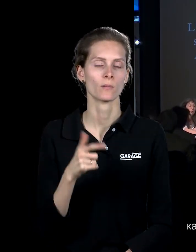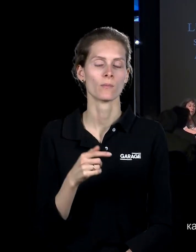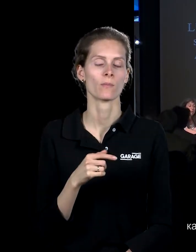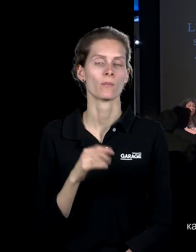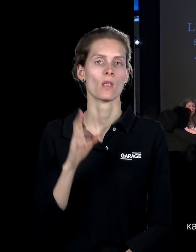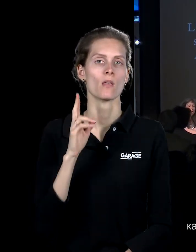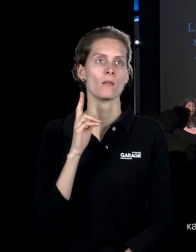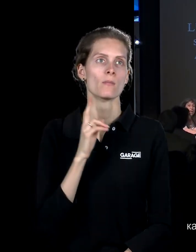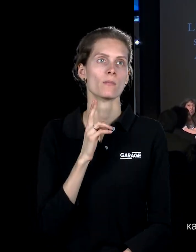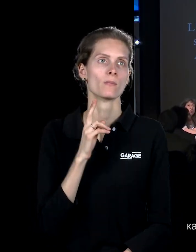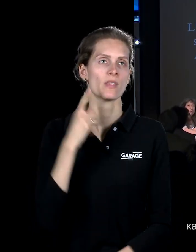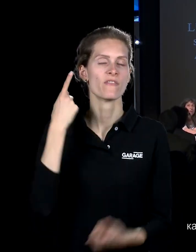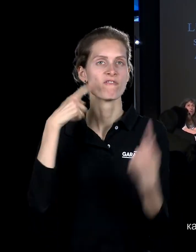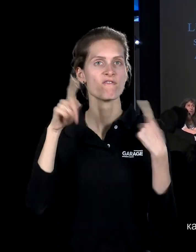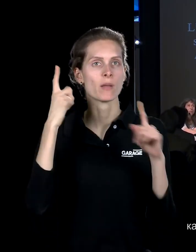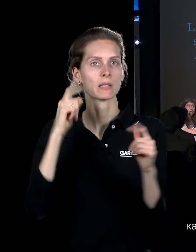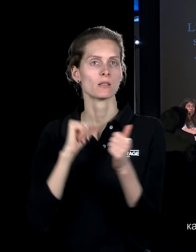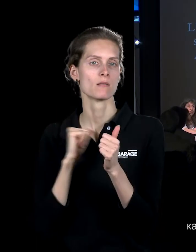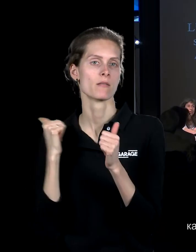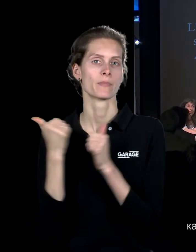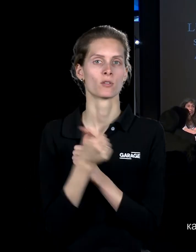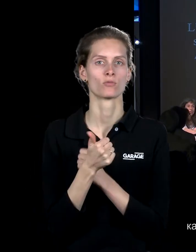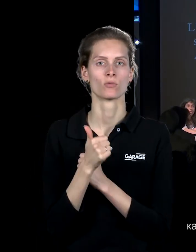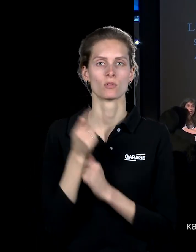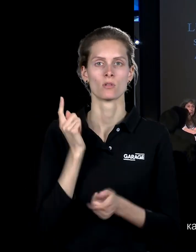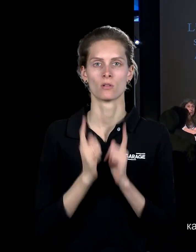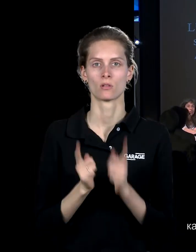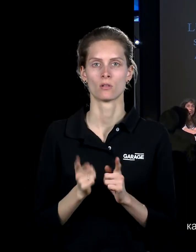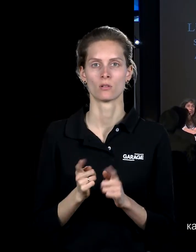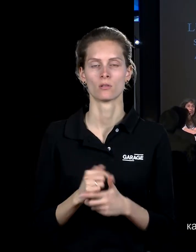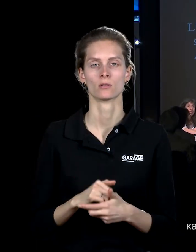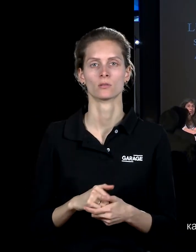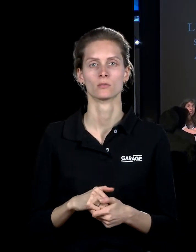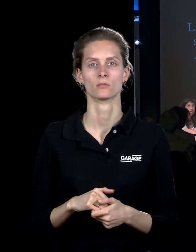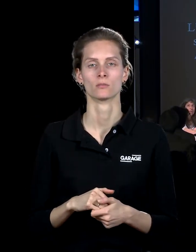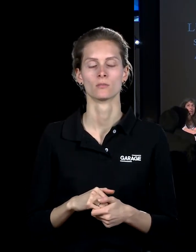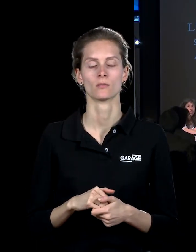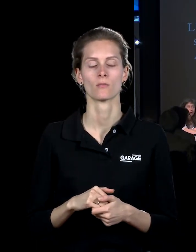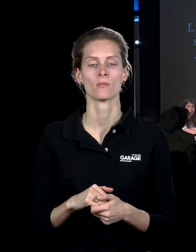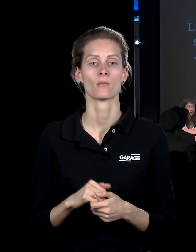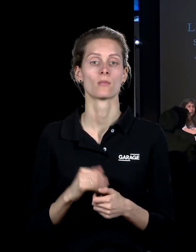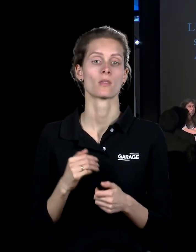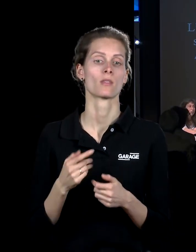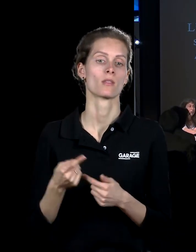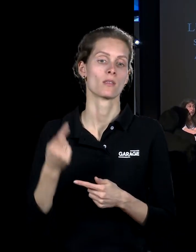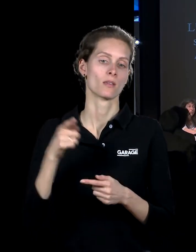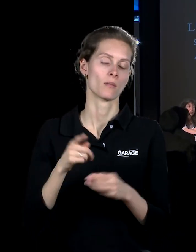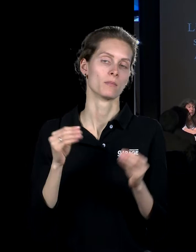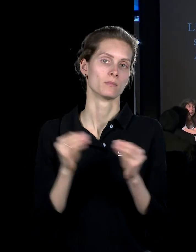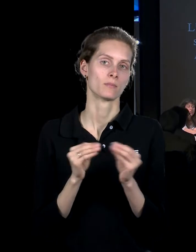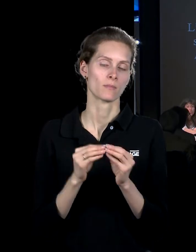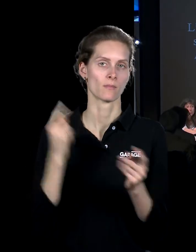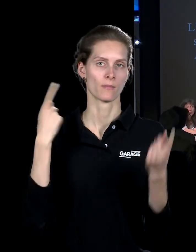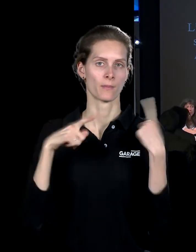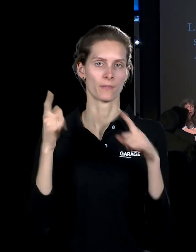то, как вымысел опережает реальностью, становится реальностью. И опять становится вымысленным.